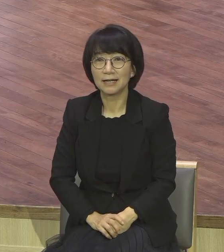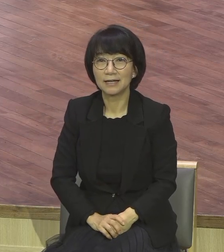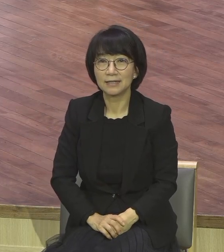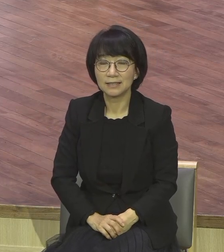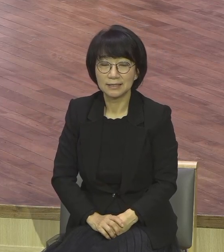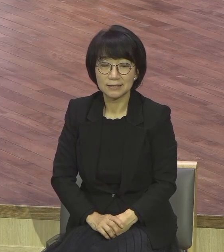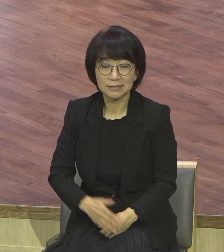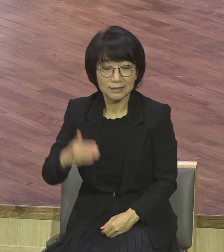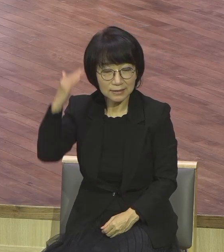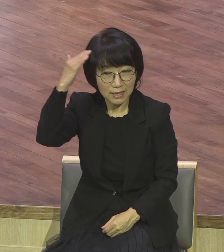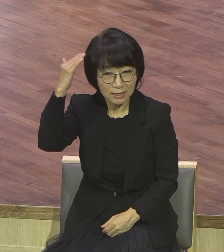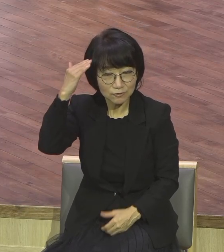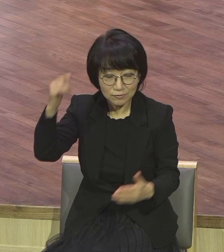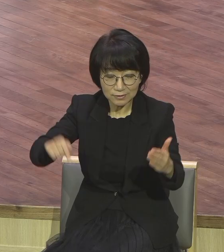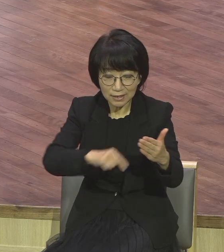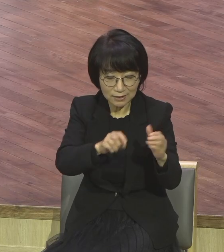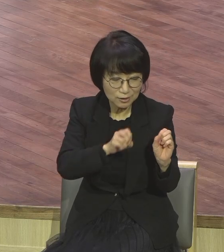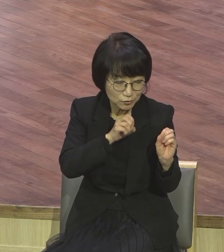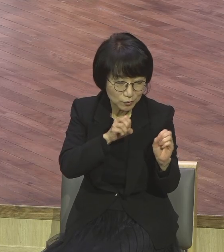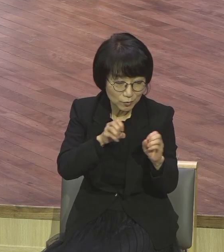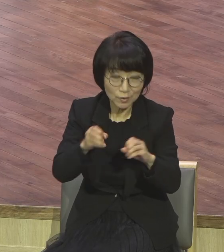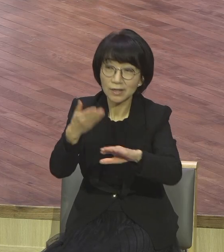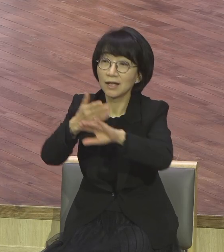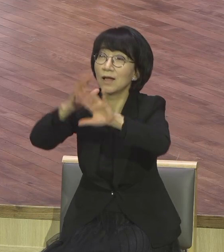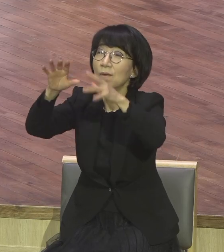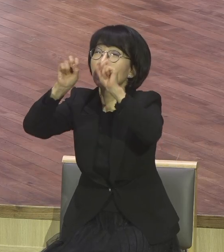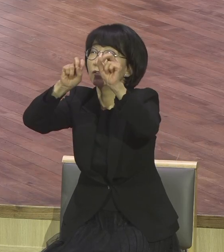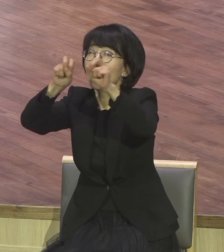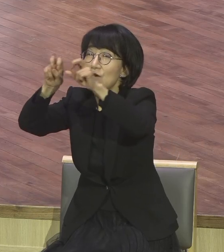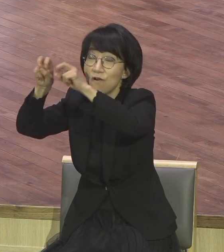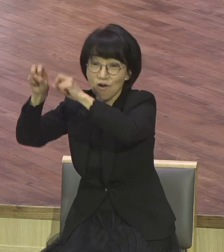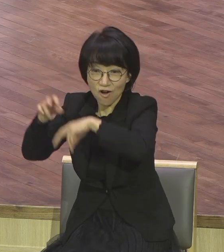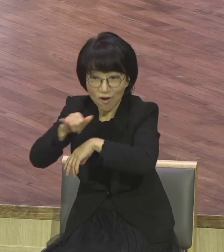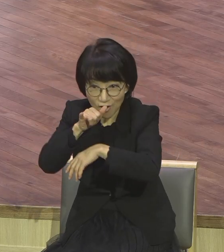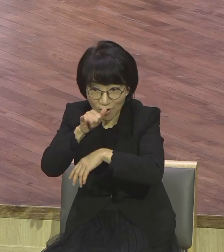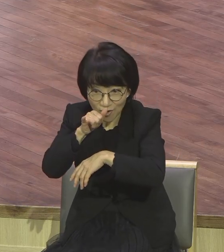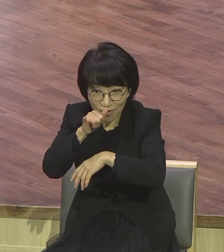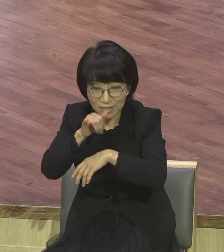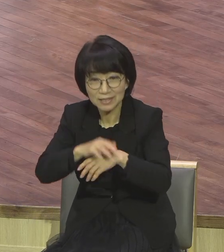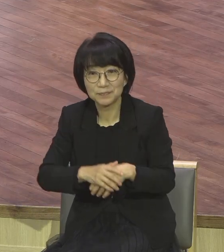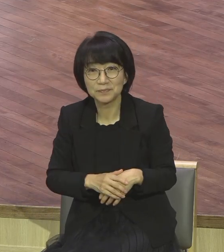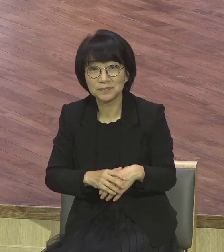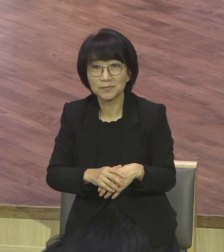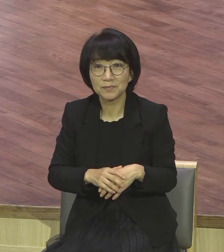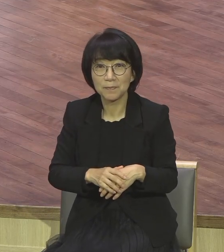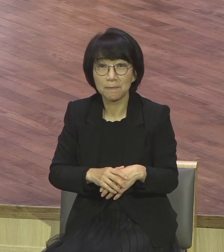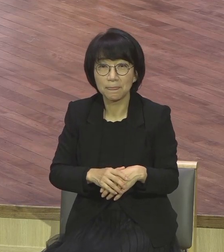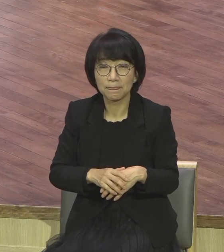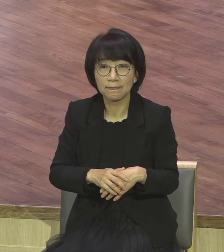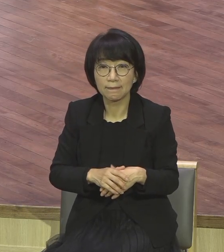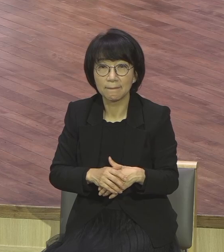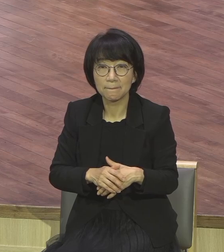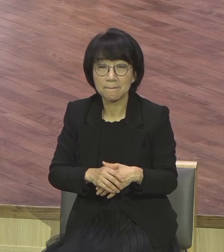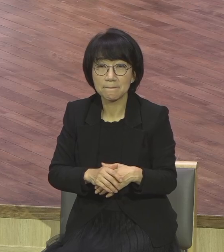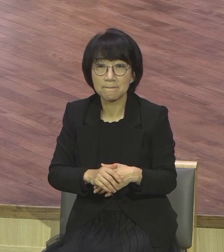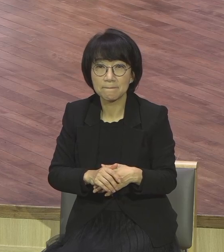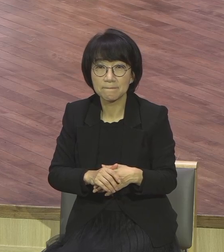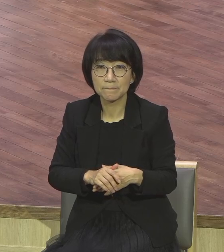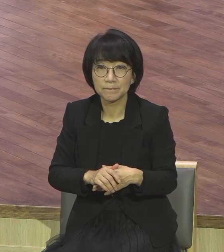영국이 말이요 그냥 말로 유럽이 보금전관 전세계 심지어 미국까지도 그렇게 보금전관 그